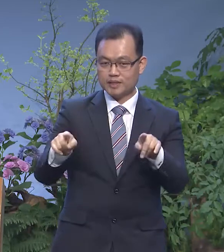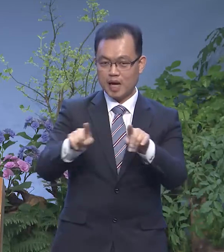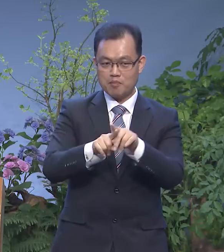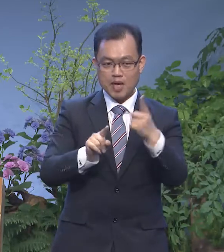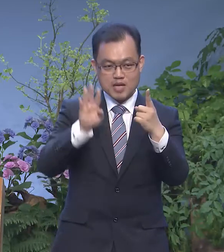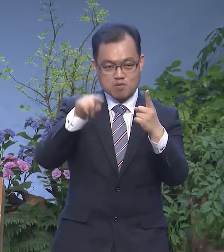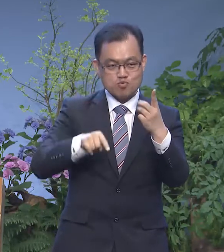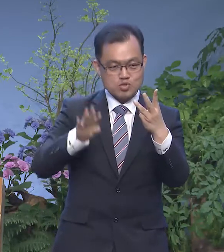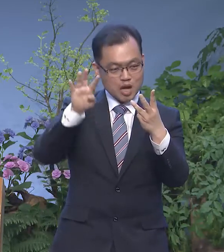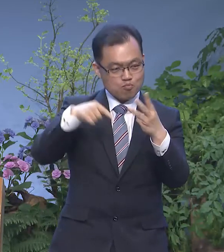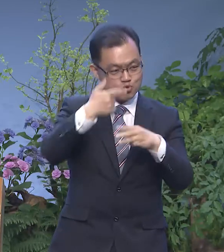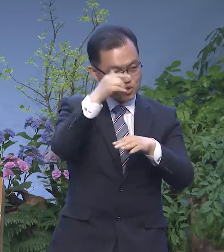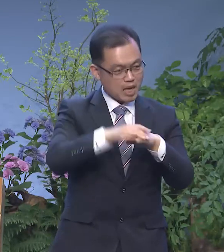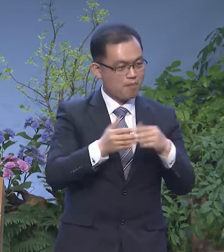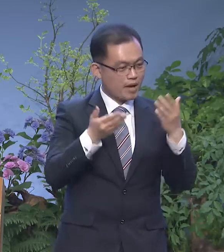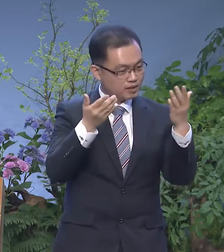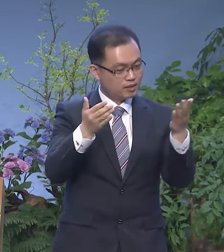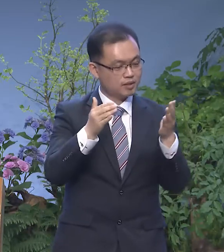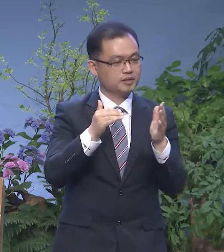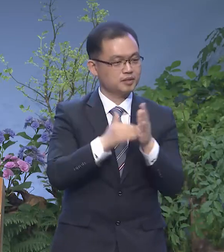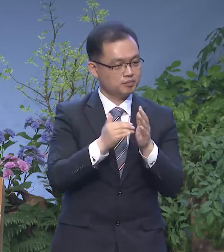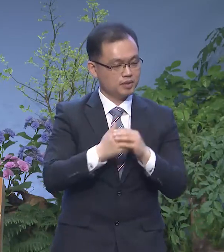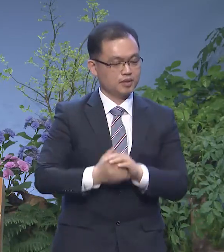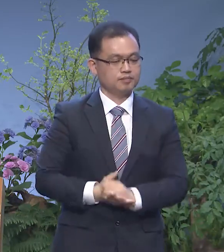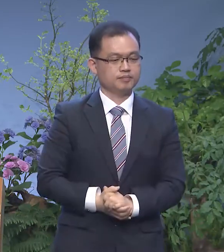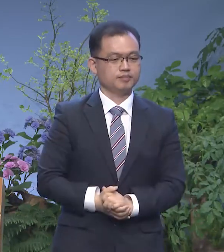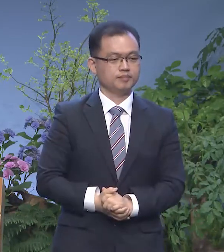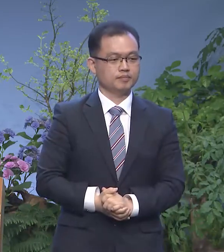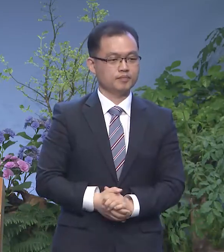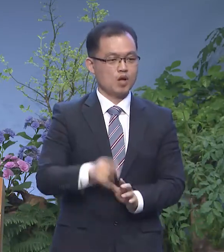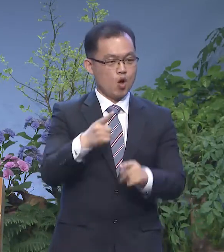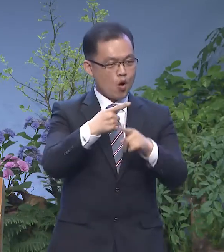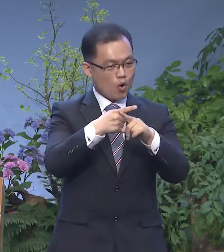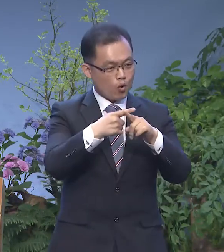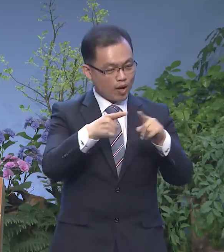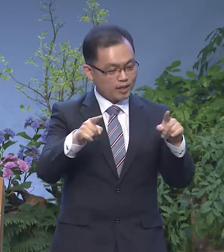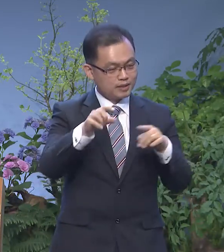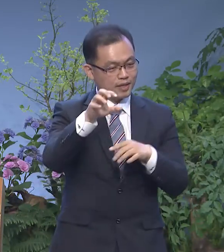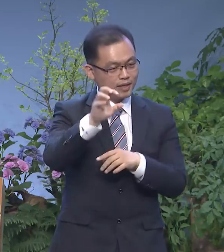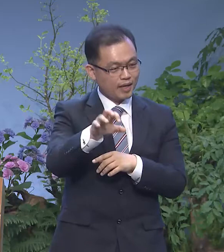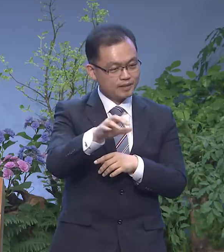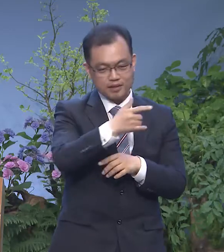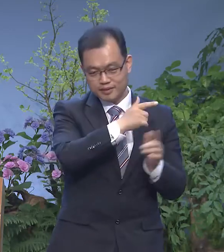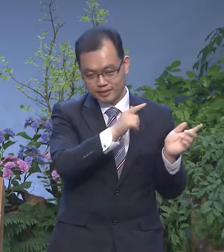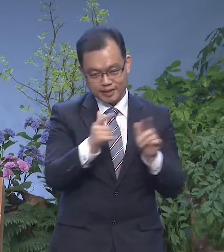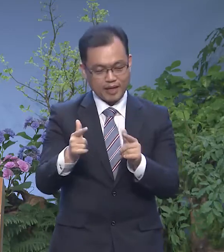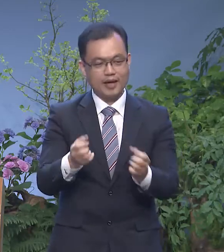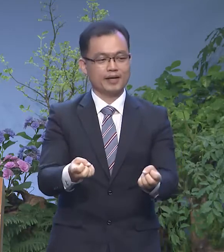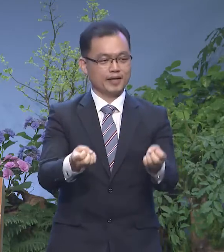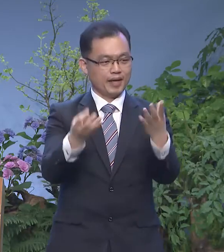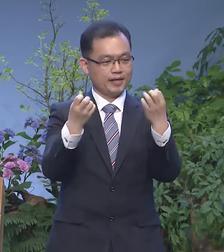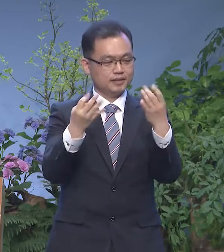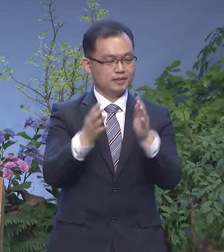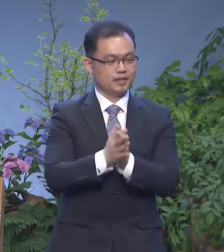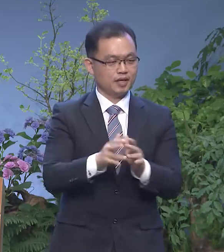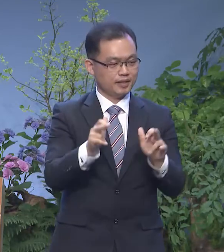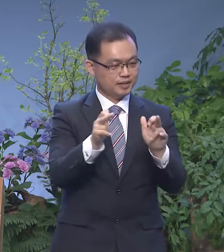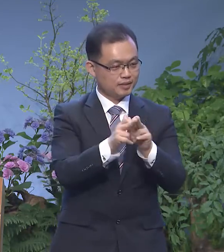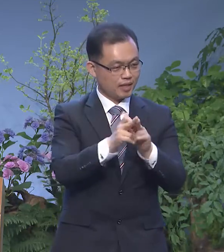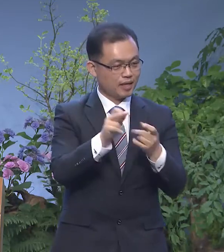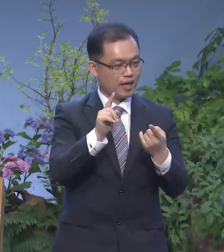3부에서 함께 예배를 드리고 또 광장에서는 다양한 행사를 통해서 장애에 대한 인식과 더불어서